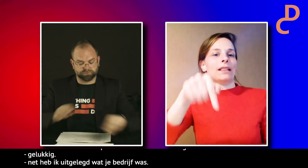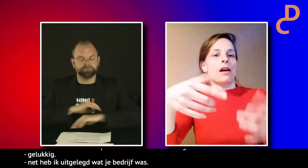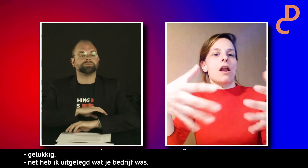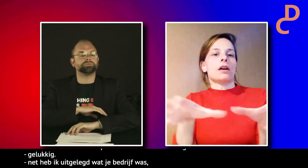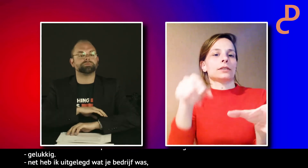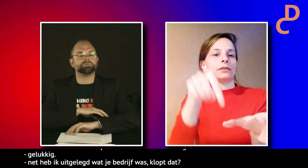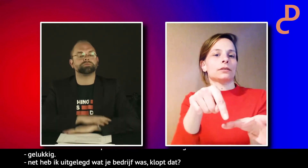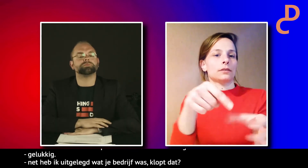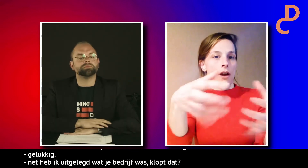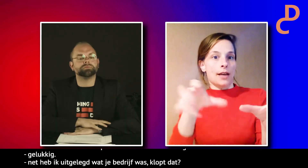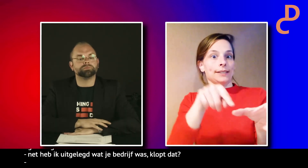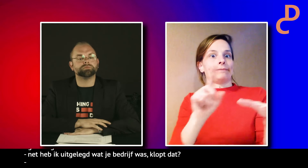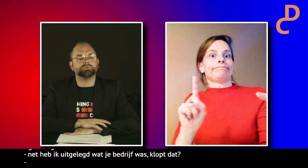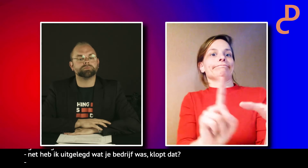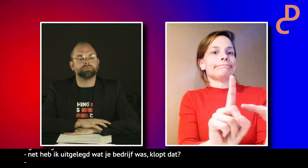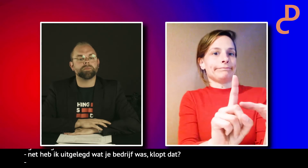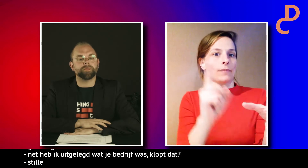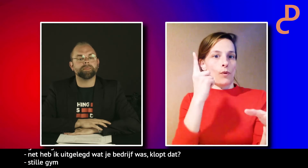onderwijzers die lesgeven aan dove kinderen.